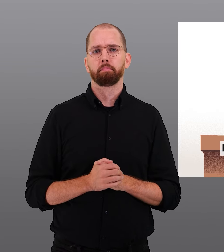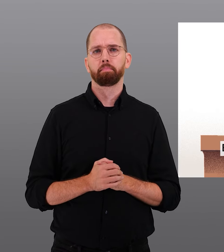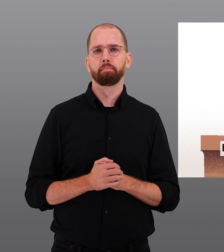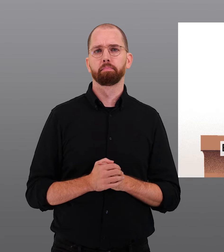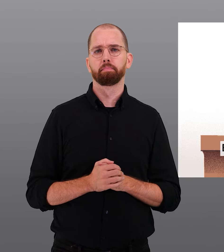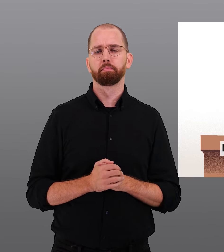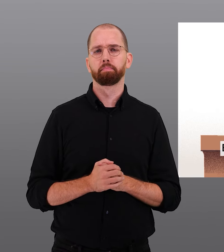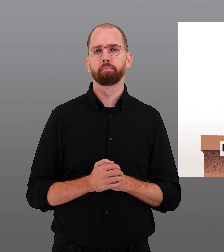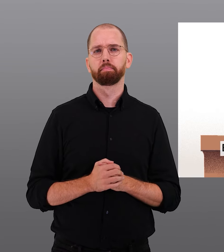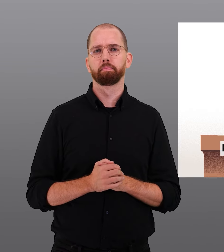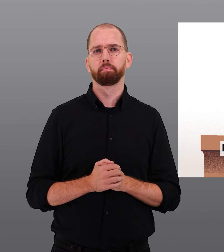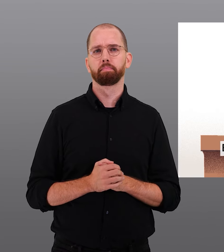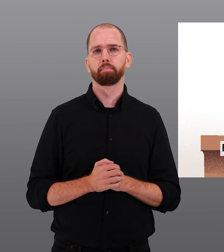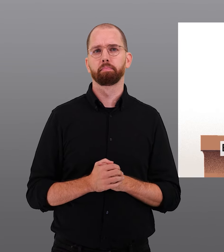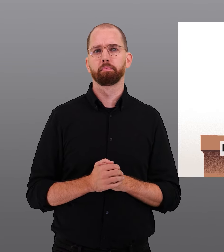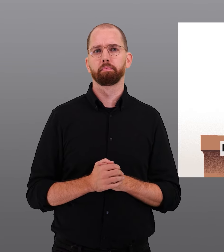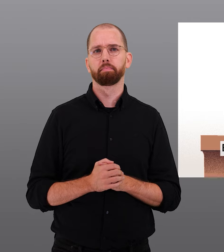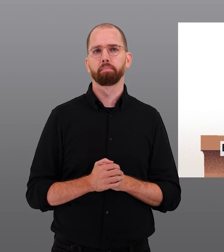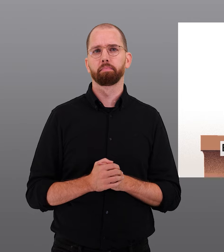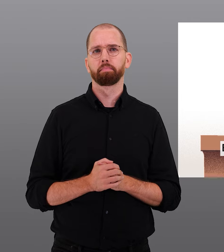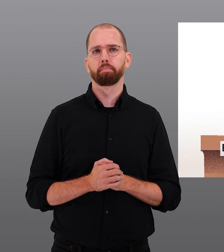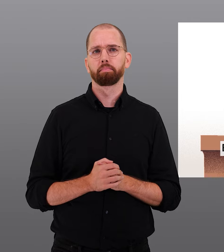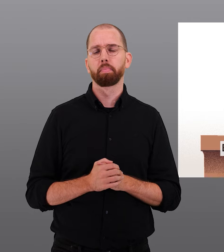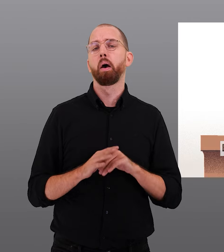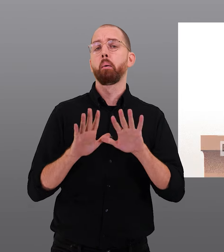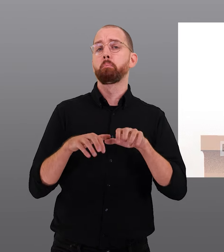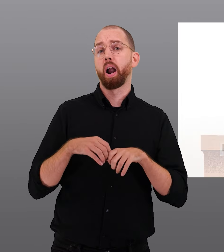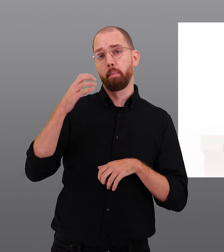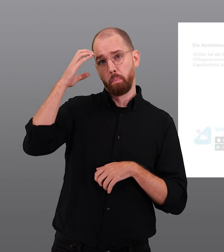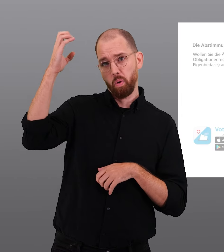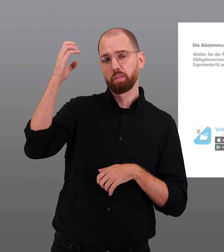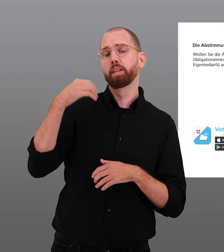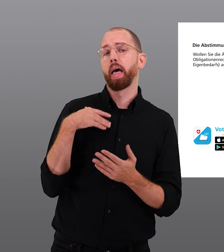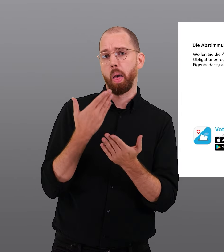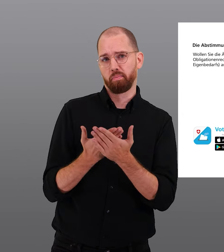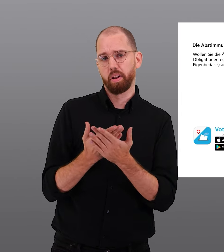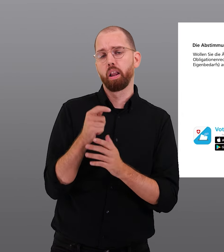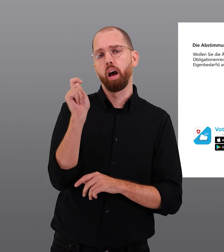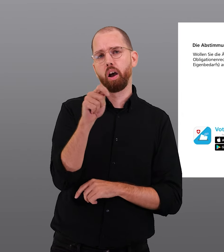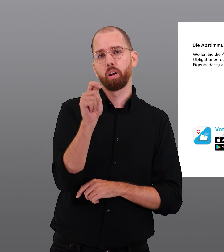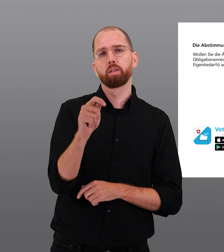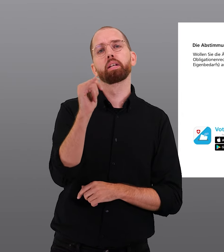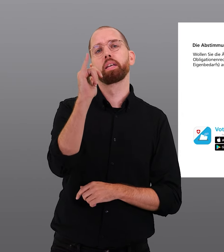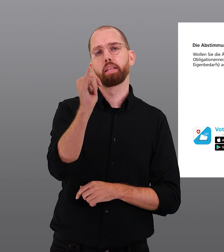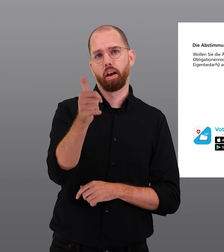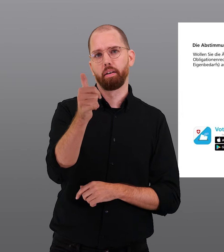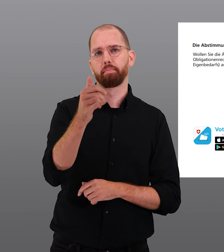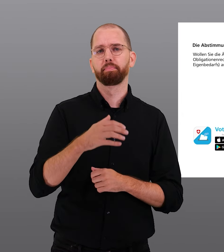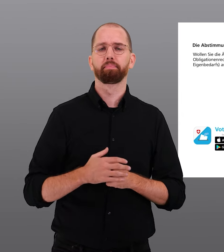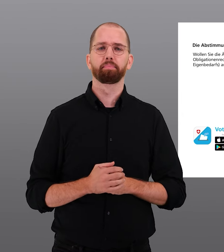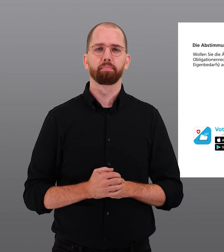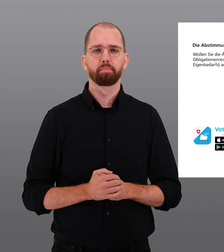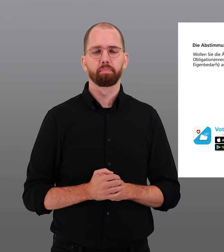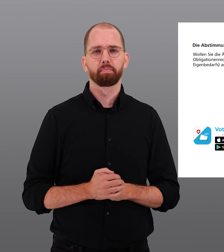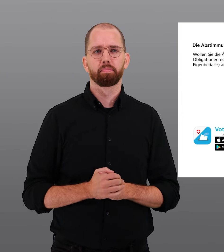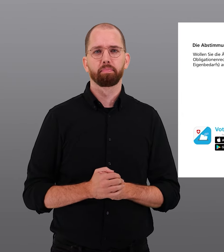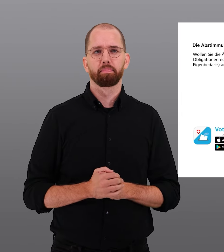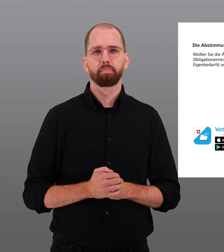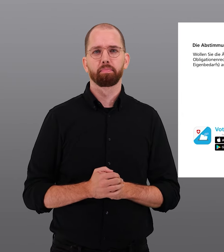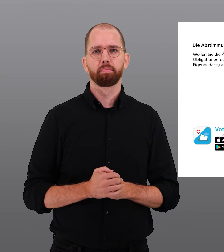diesen Gründen empfehlen Parlament und Bundesrat, die